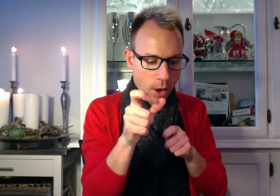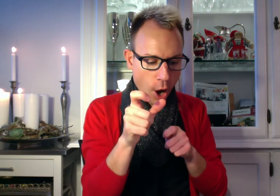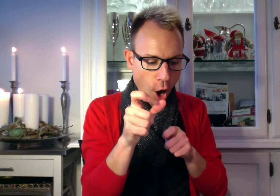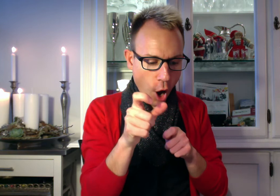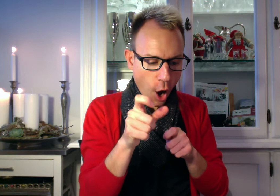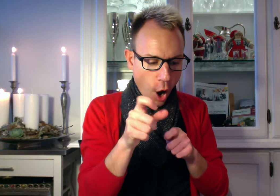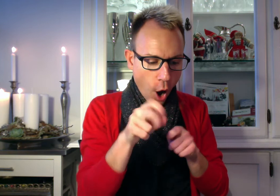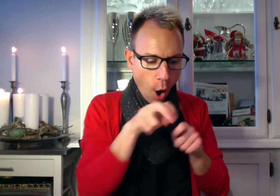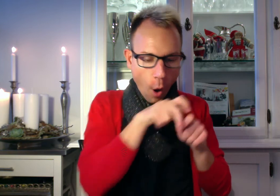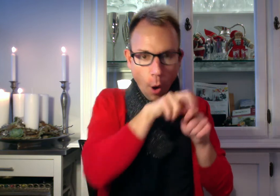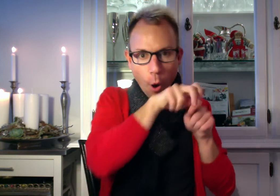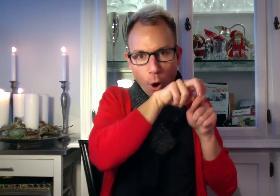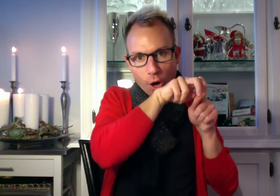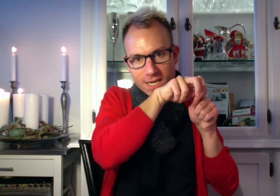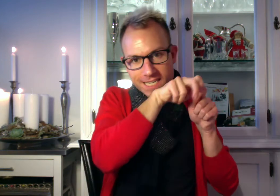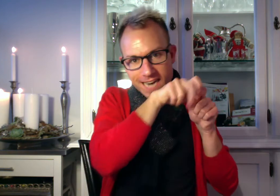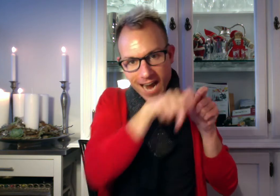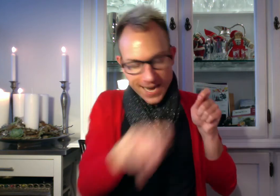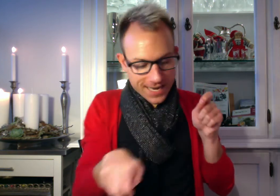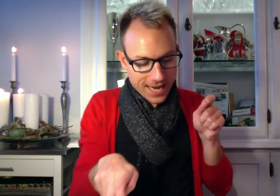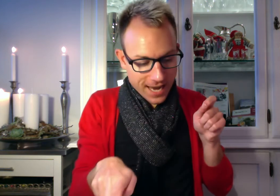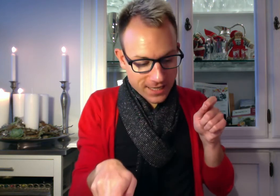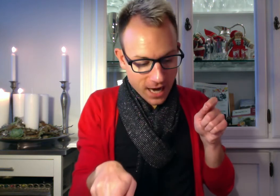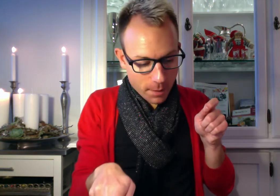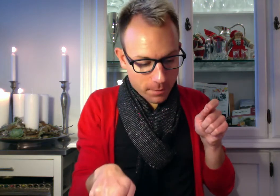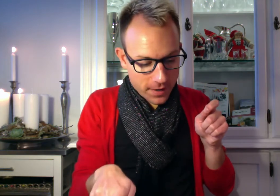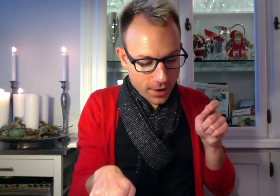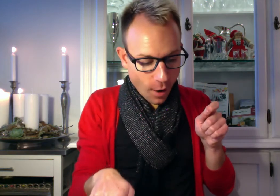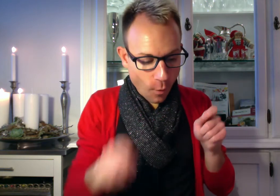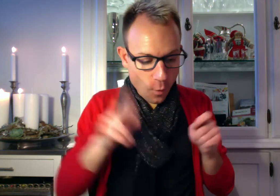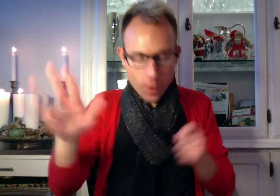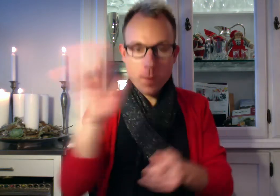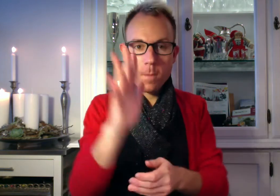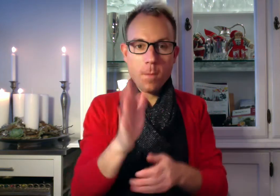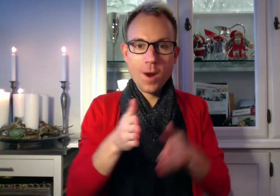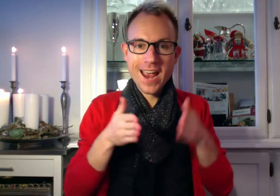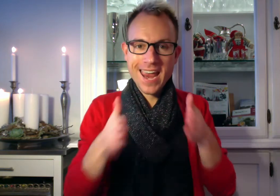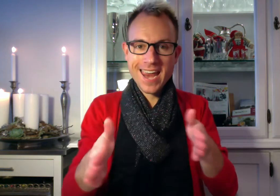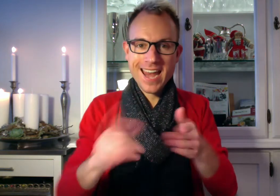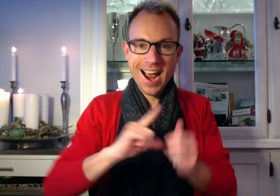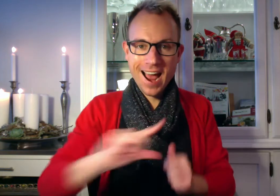Han rukker skrækken ned af trappen ned. ud. På gagen af render.